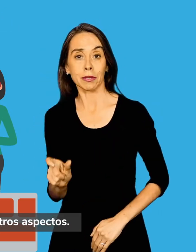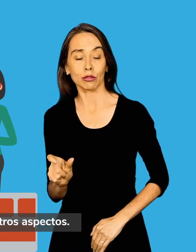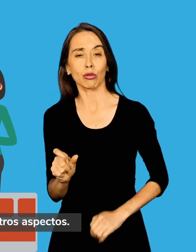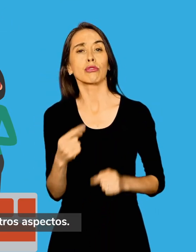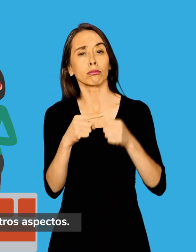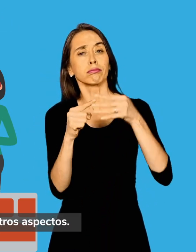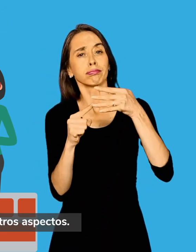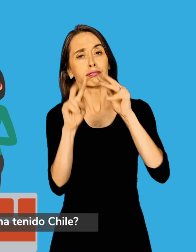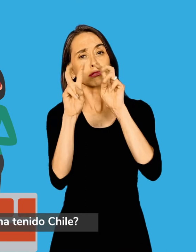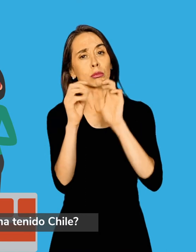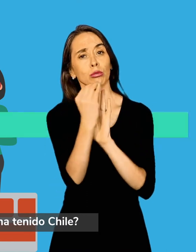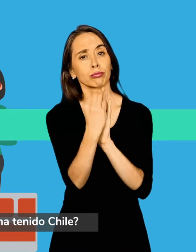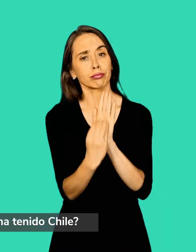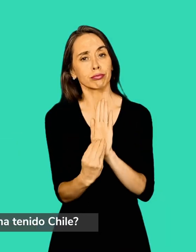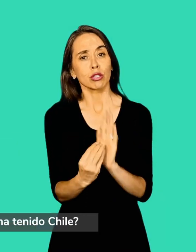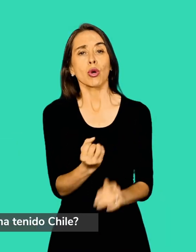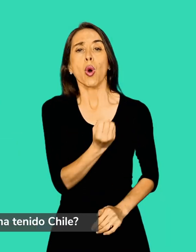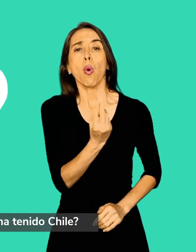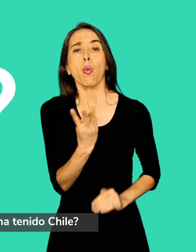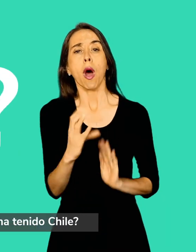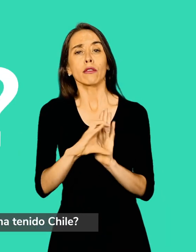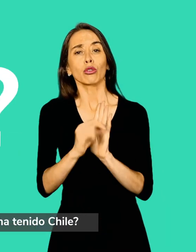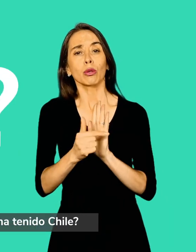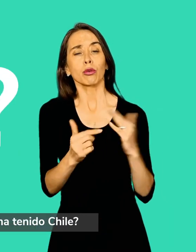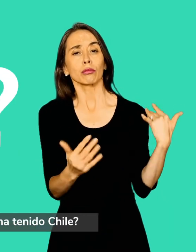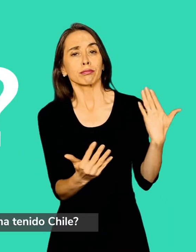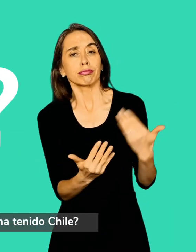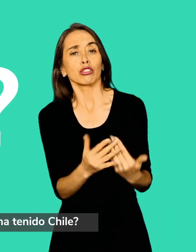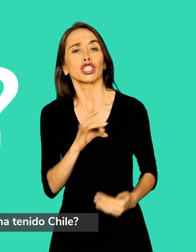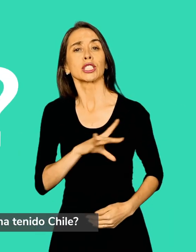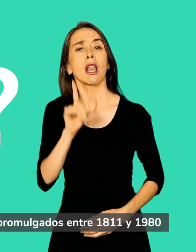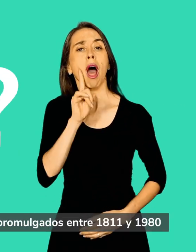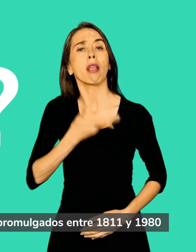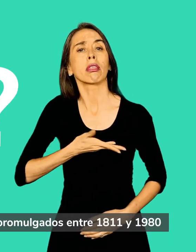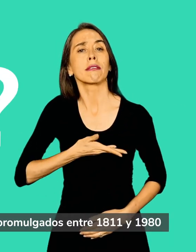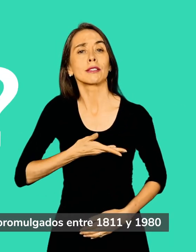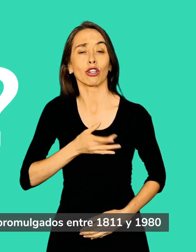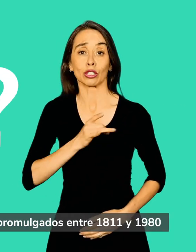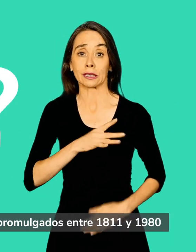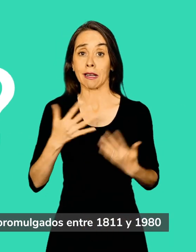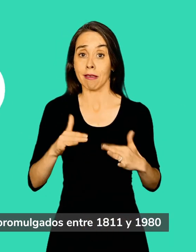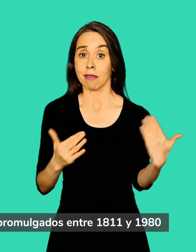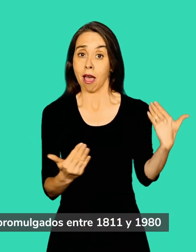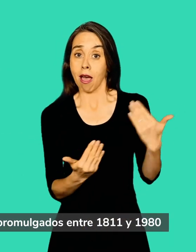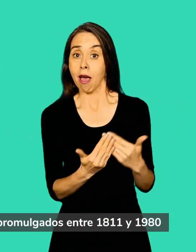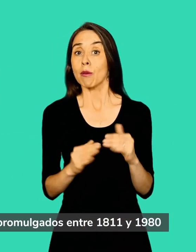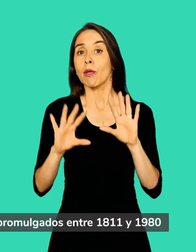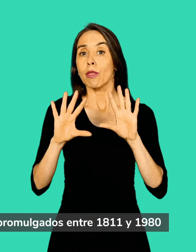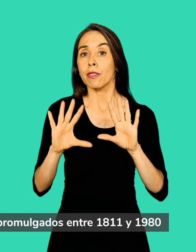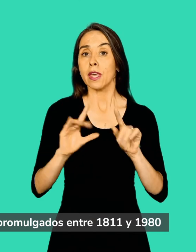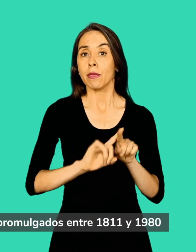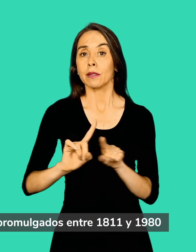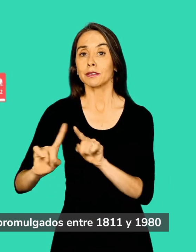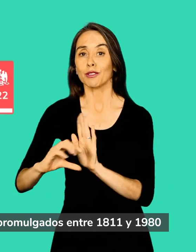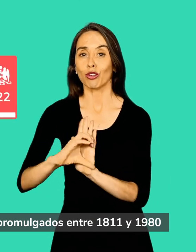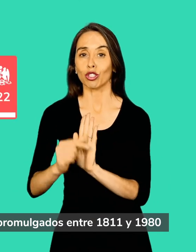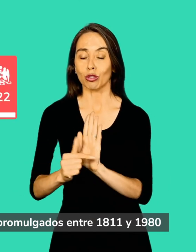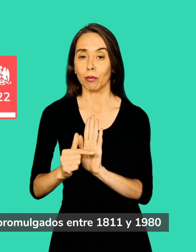aspectos. ¿Cuántas constituciones ha tenido Chile? Chile ha tenido 10 textos constitucionales promulgados entre